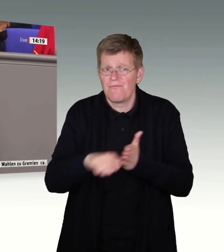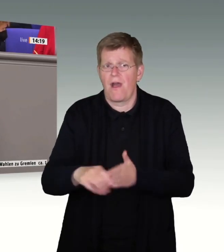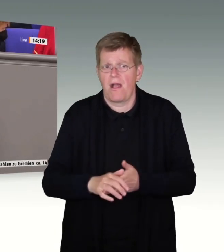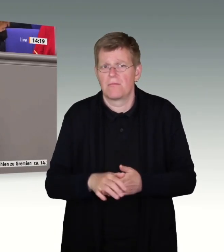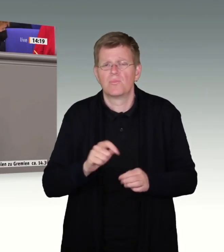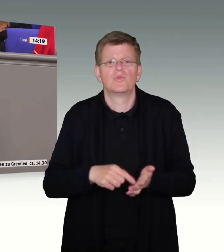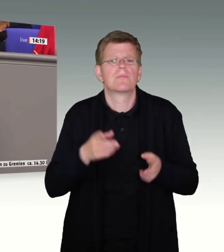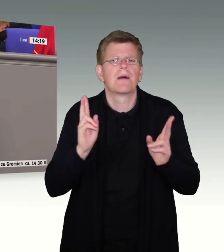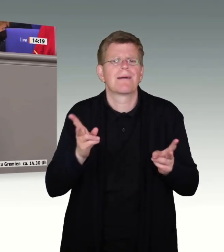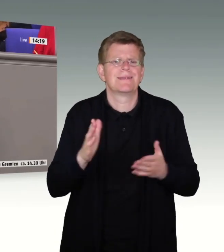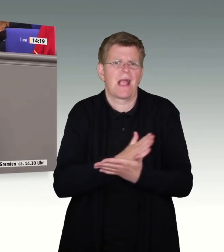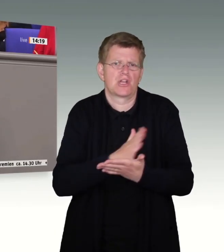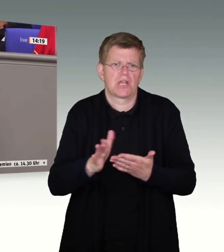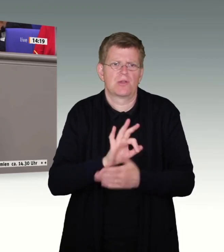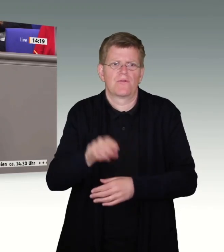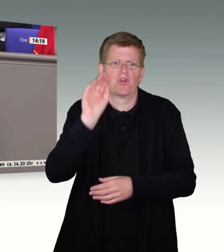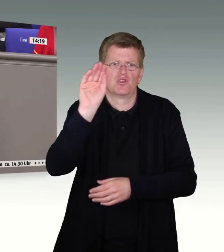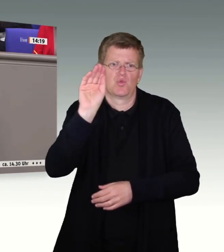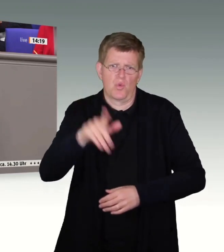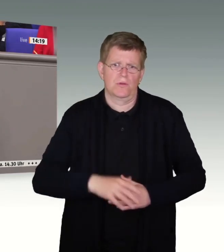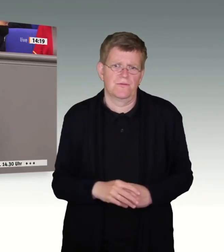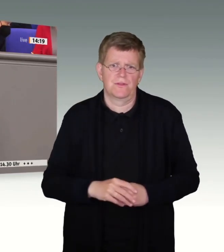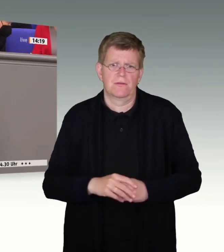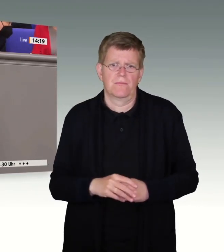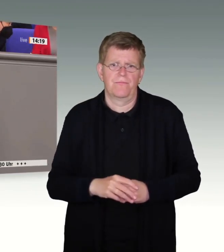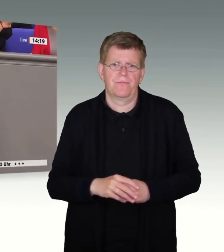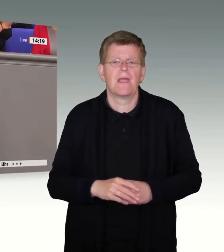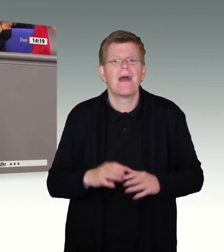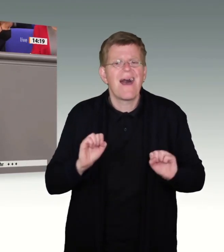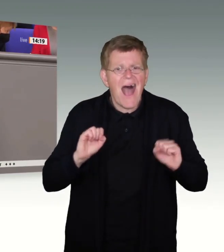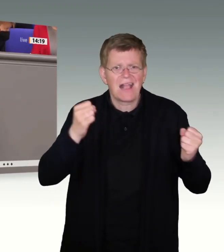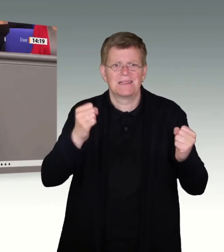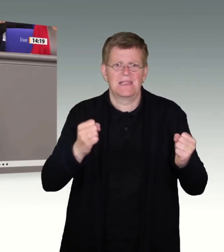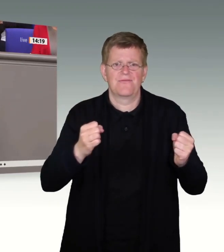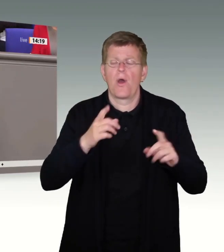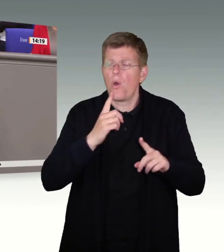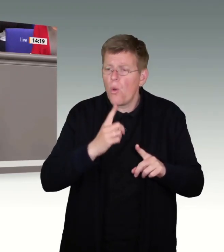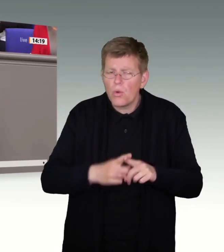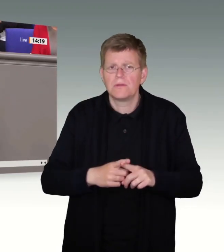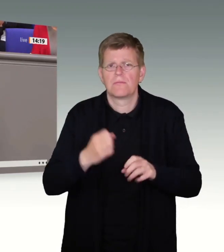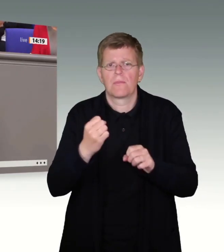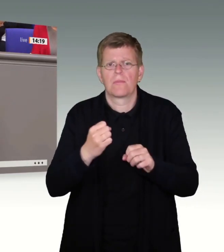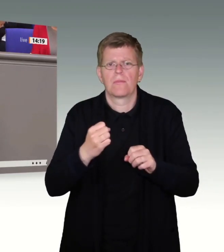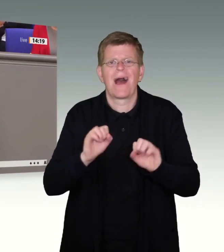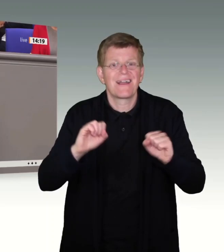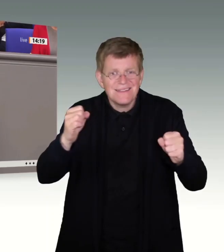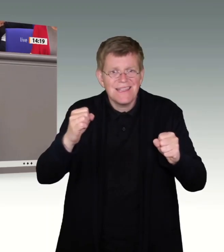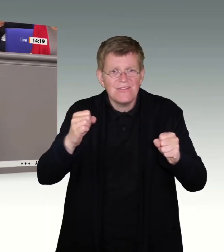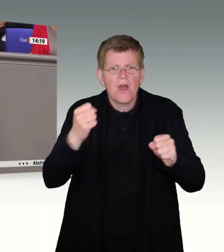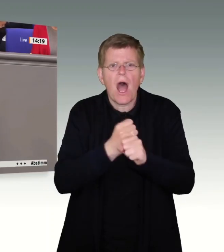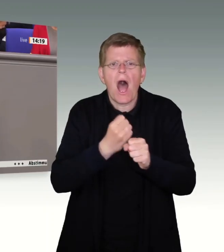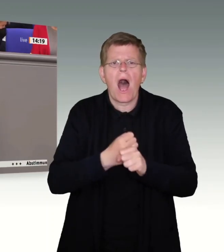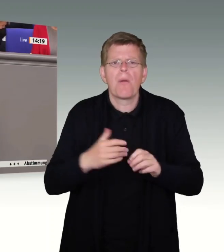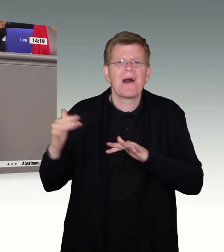Zukunftsfähigkeit unseres Landes zu treffen. Dabei ist eine aktive und gestaltende Arbeitsmigrationspolitik und